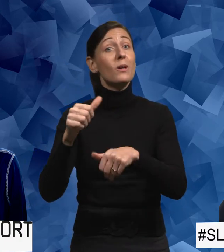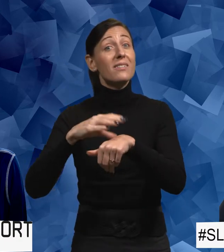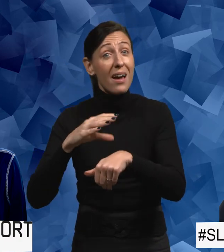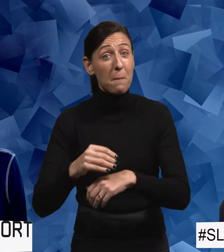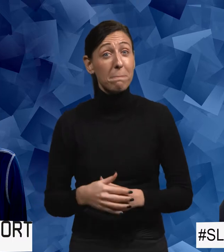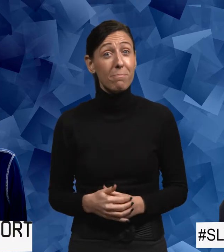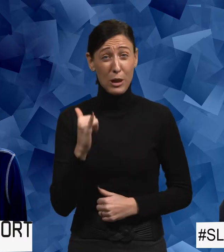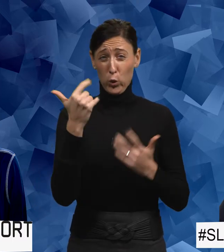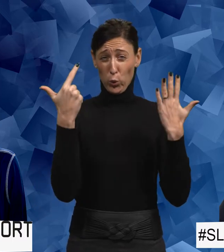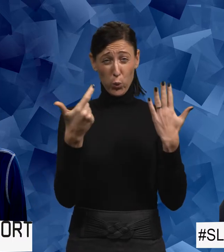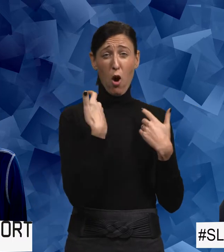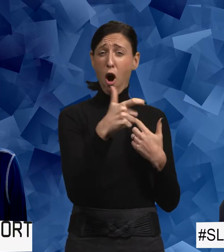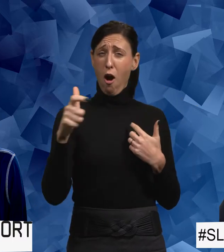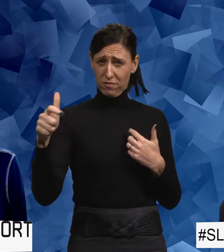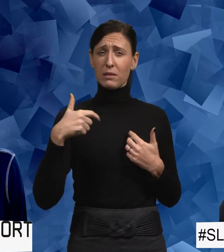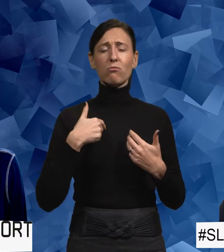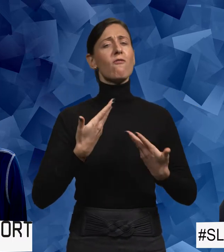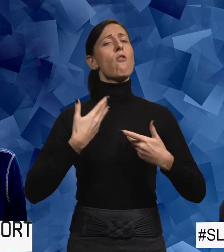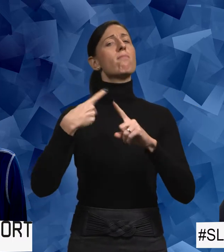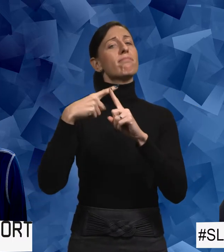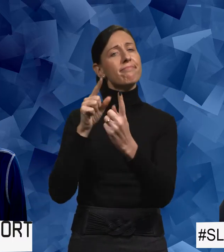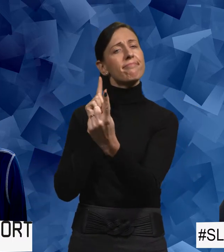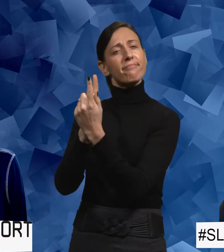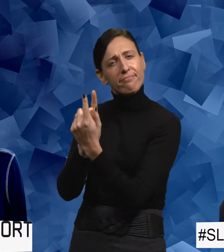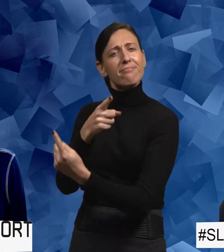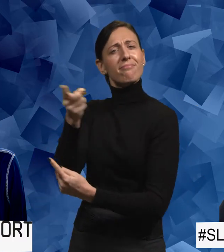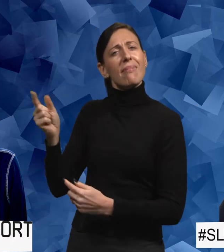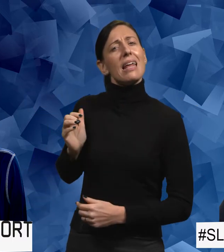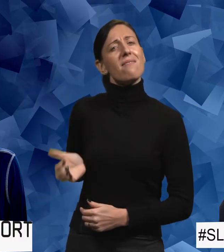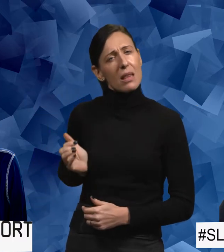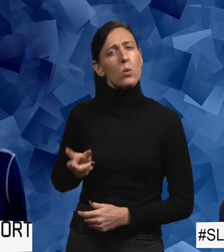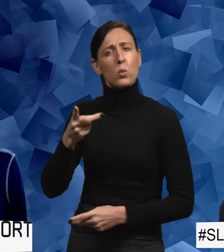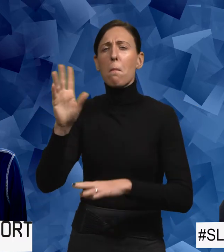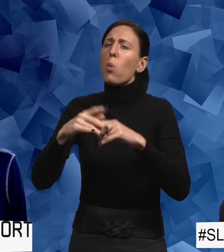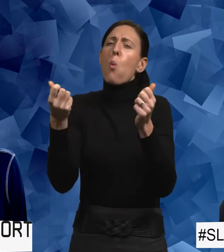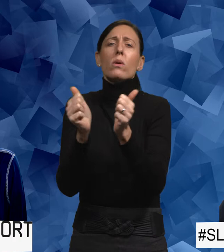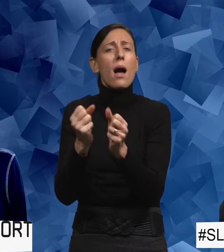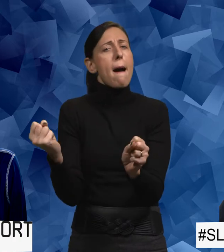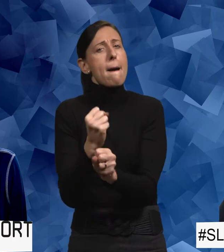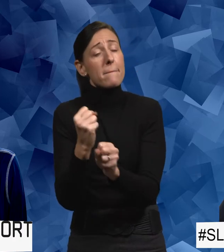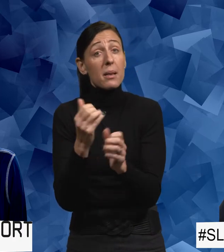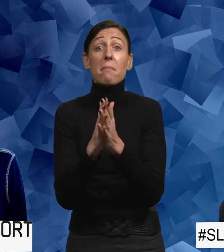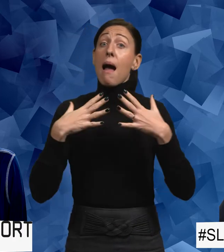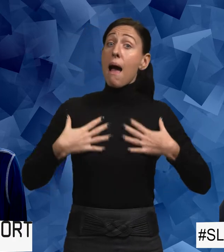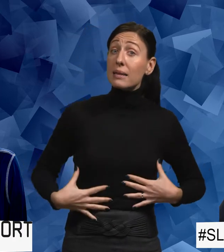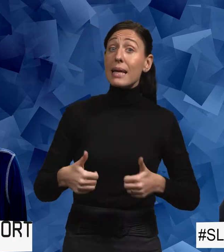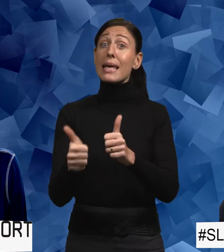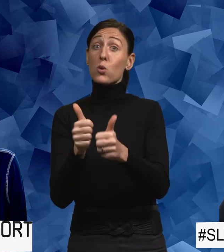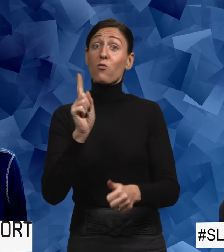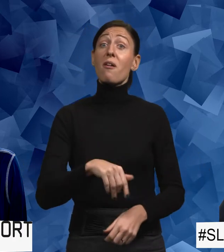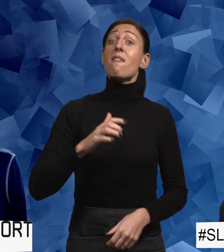Sverige. I sju avsnitt har jag fått privilegiet och äran att prata med kvinnor som på något sätt arbetar med hälsa och idrott för